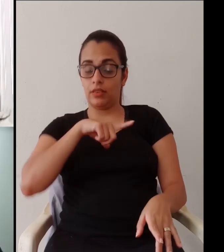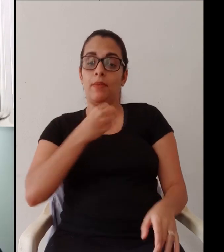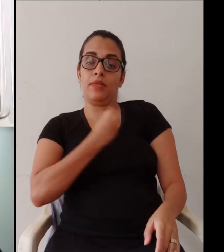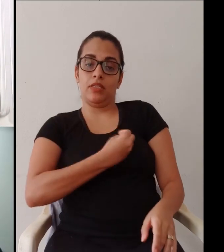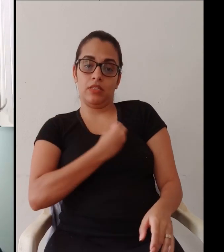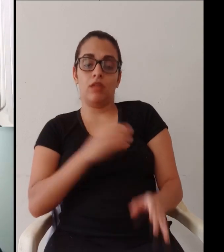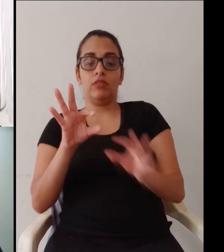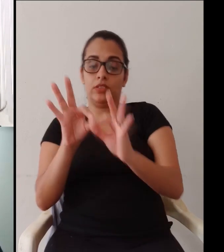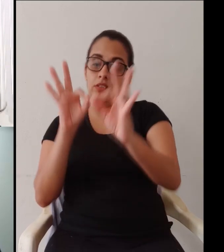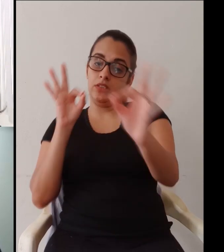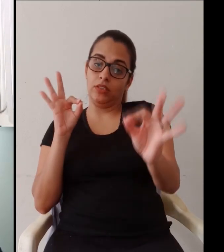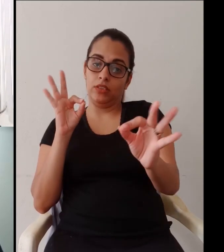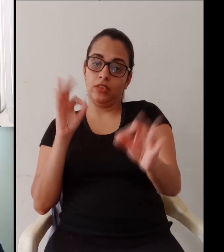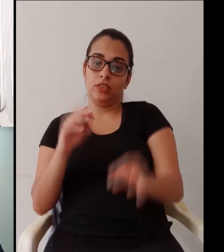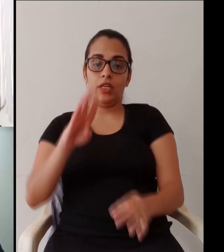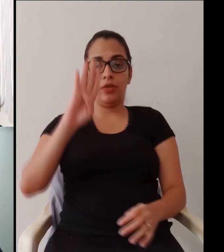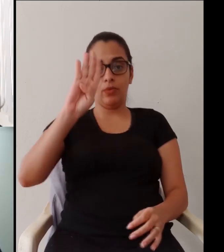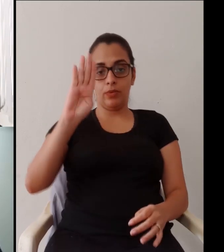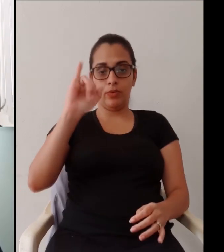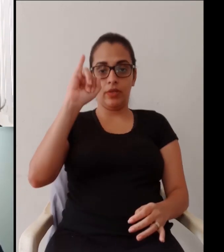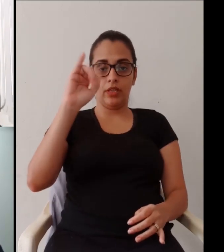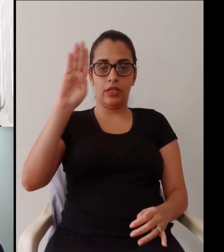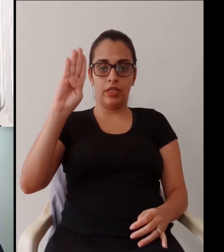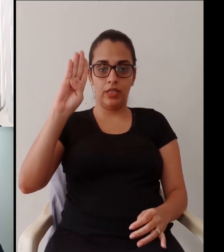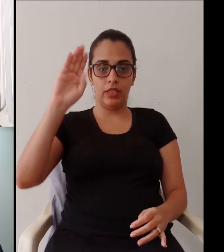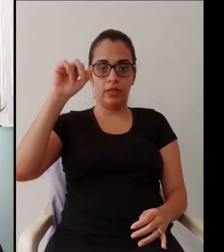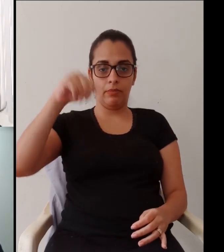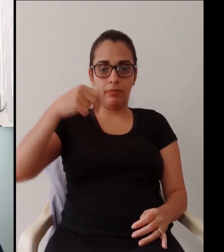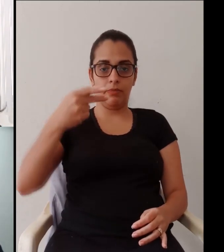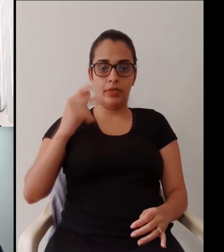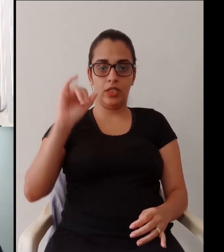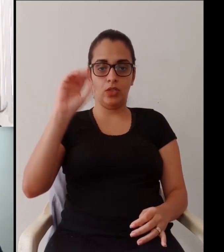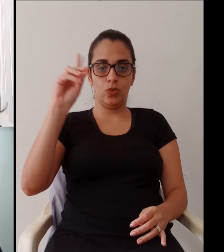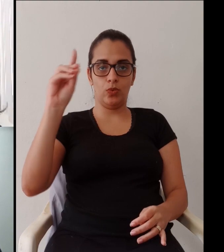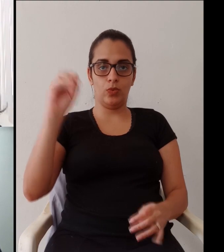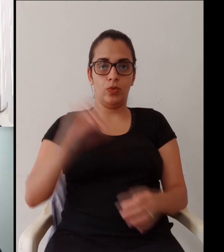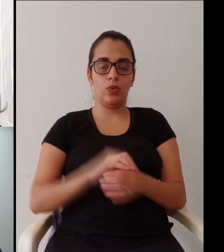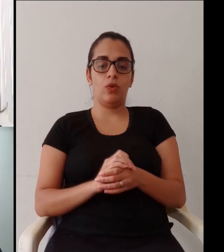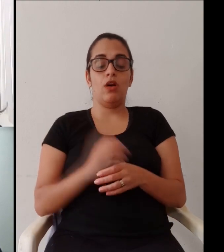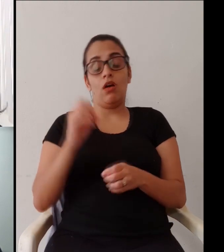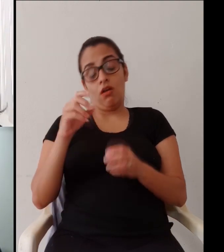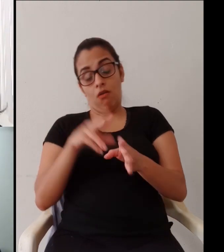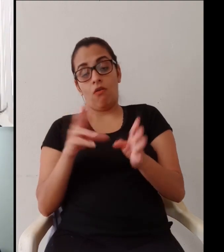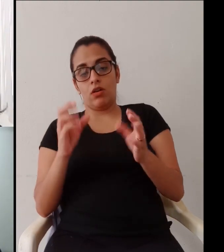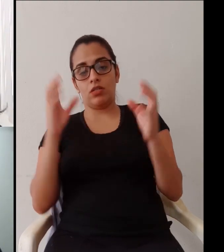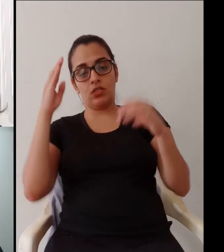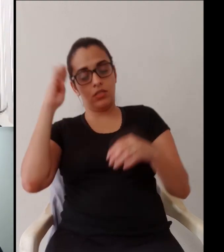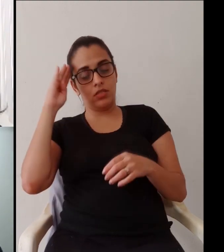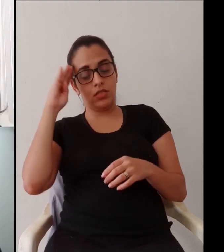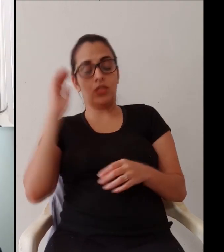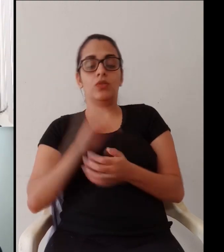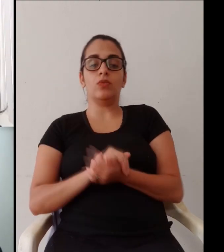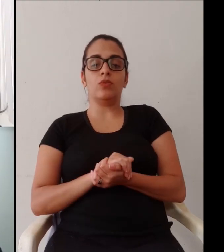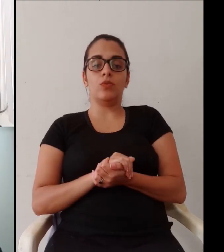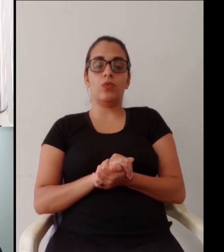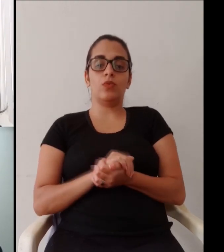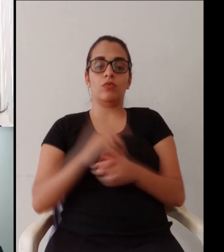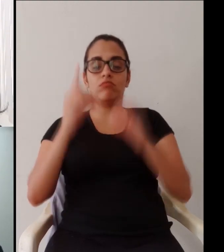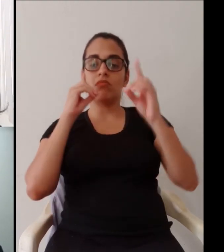né, educação à distância é uma modalidade de ensino. Nós temos a presencial, nós temos a distância, nós temos o híbrido,